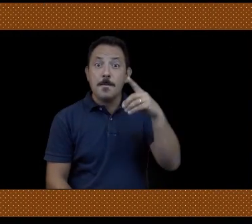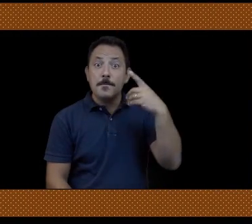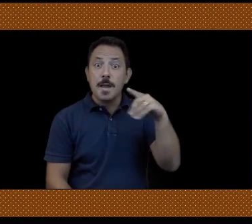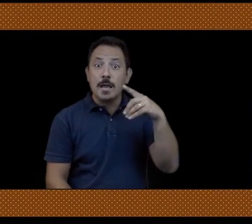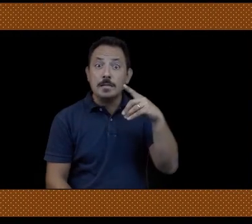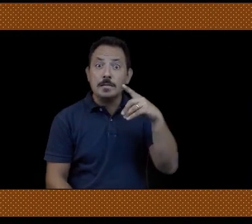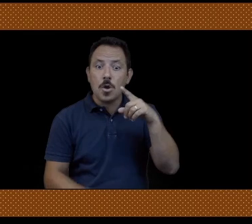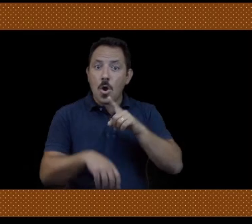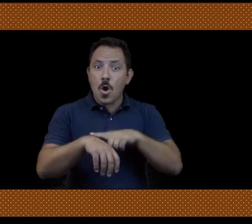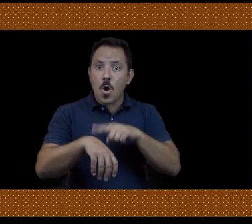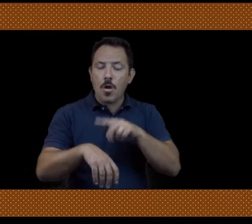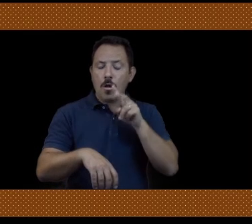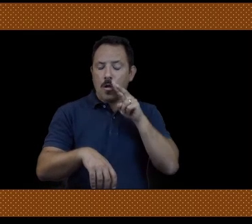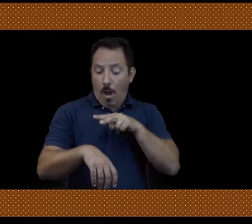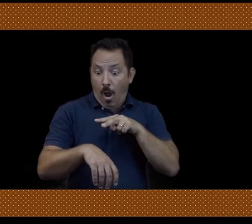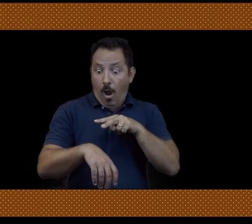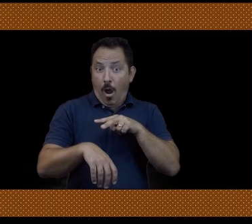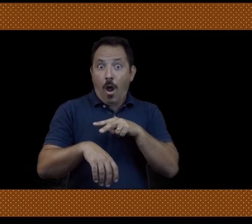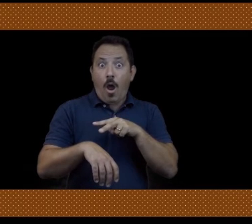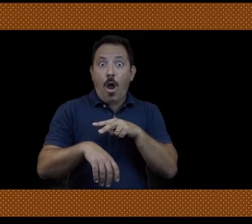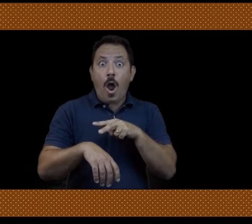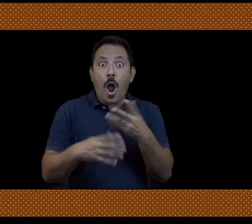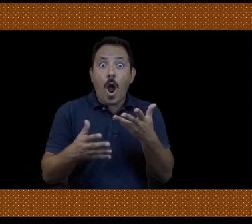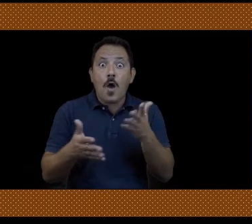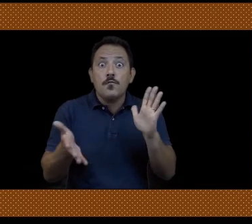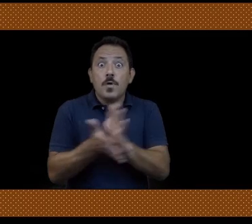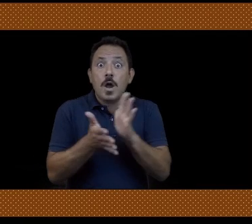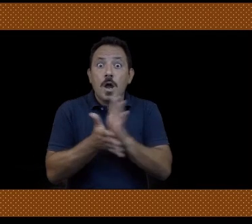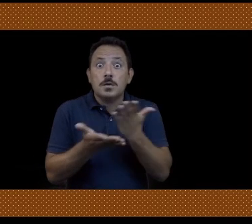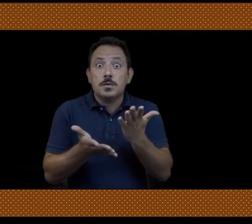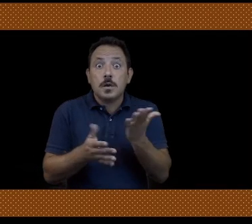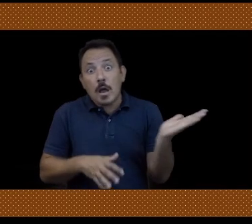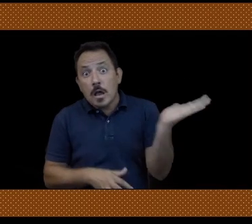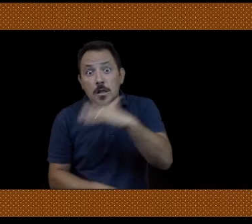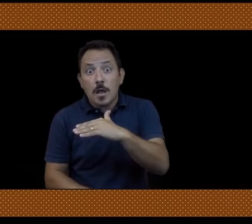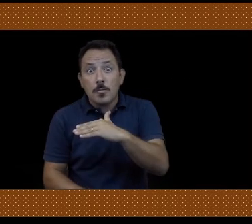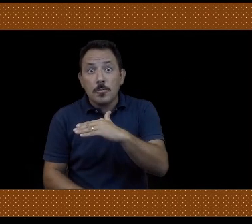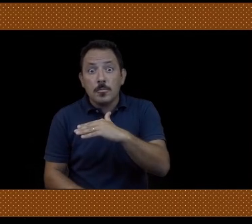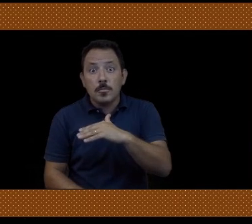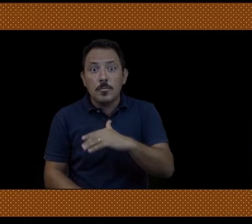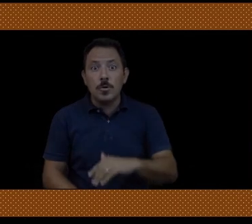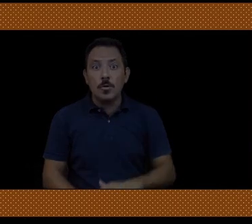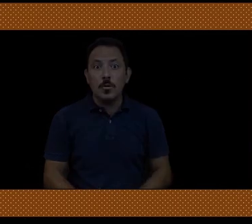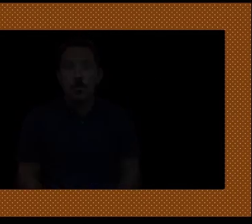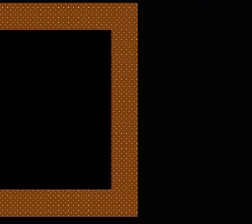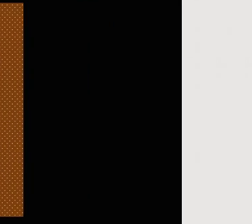Oh no, Patrizio! Oh Guarda l'ora! Dobbiamo andare alla festa!